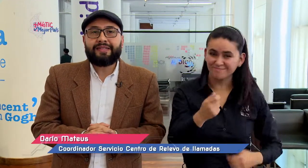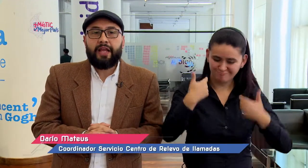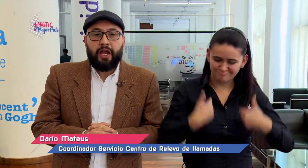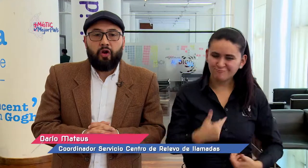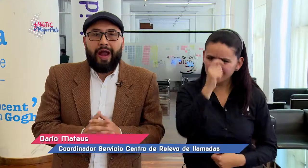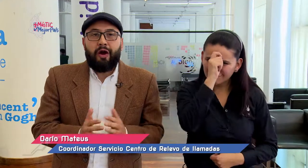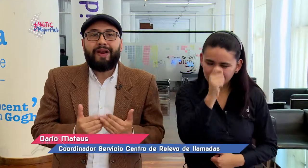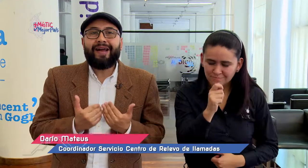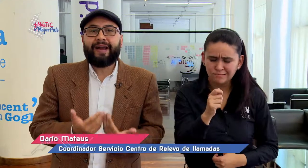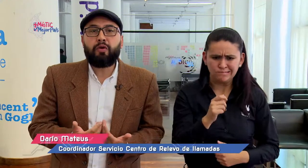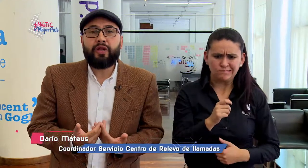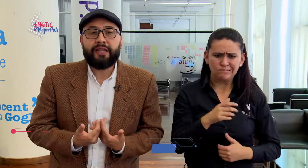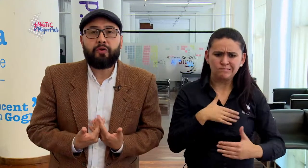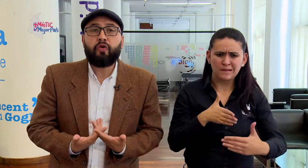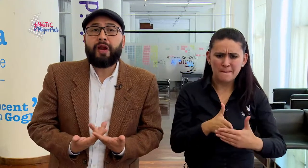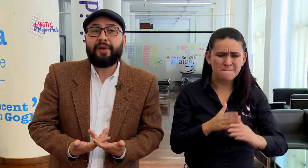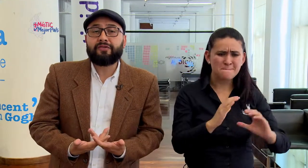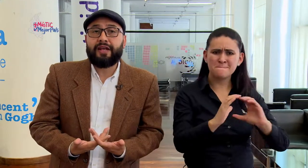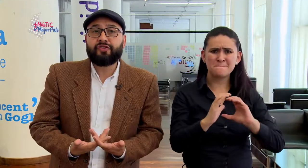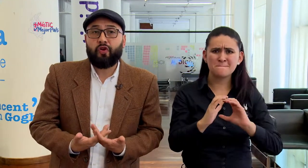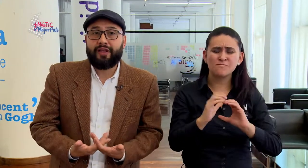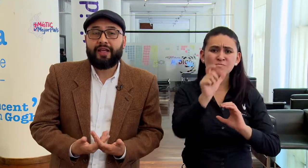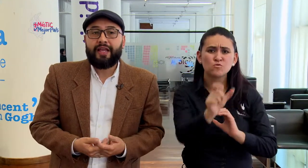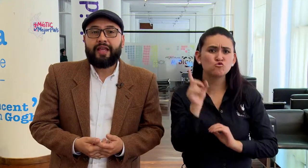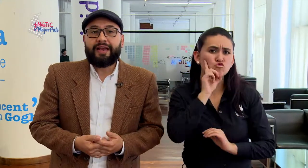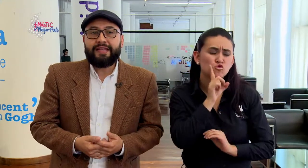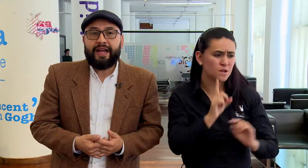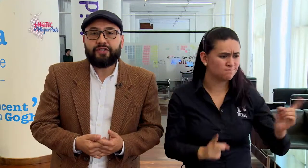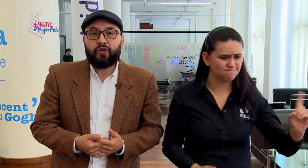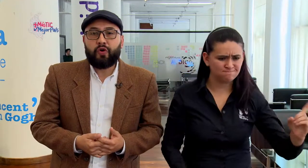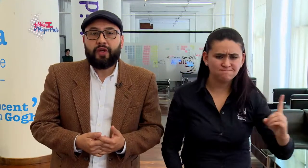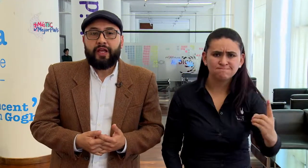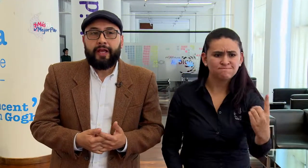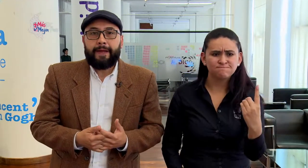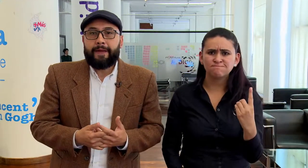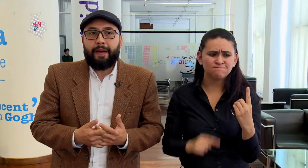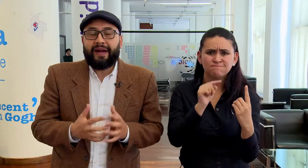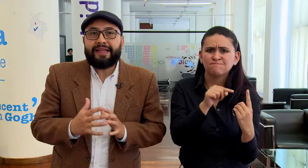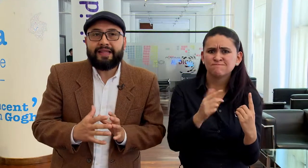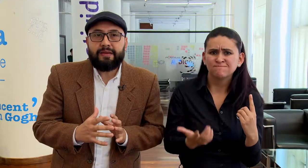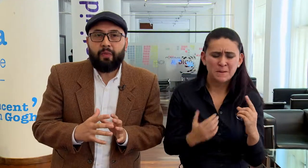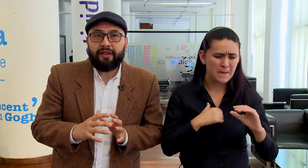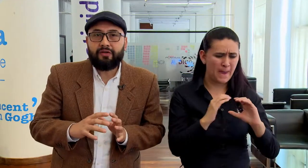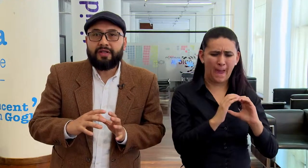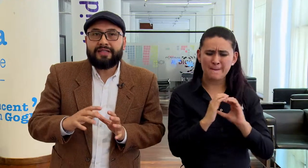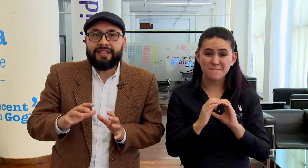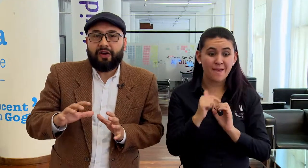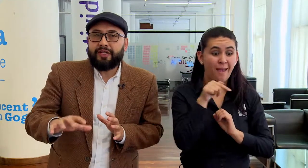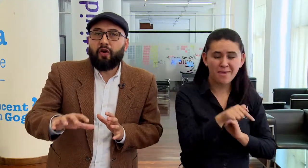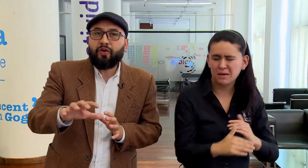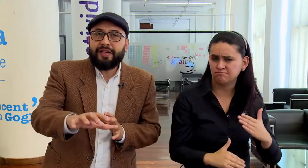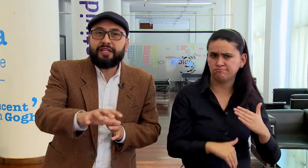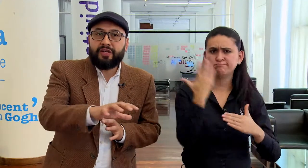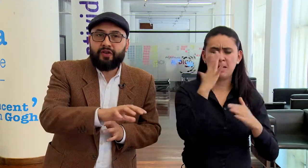enfrentarse a una barrera comunicativa con una persona sorda. En este caso, a partir de este momento, se